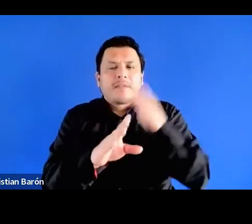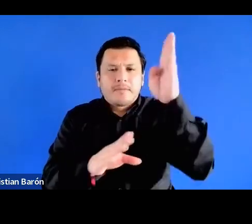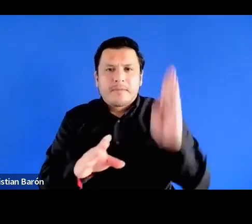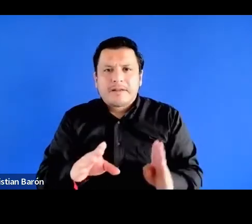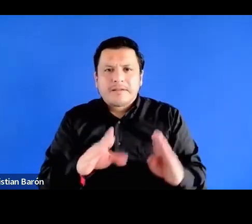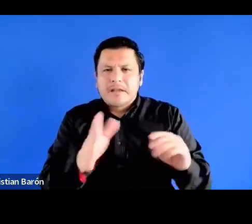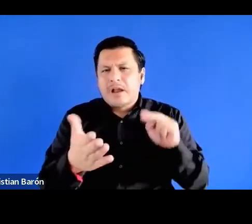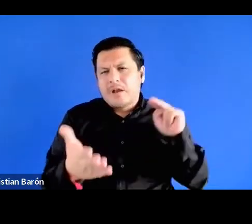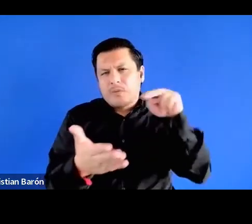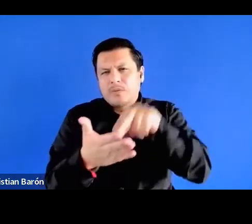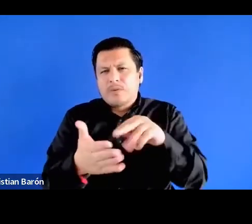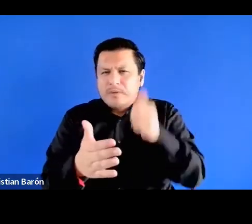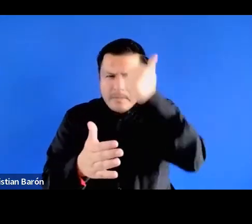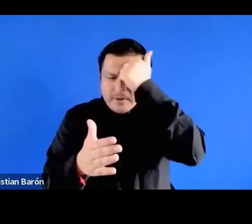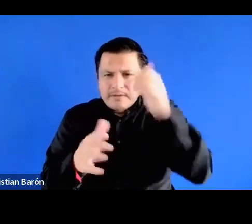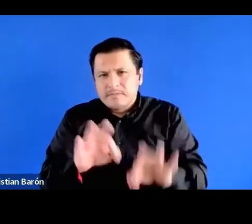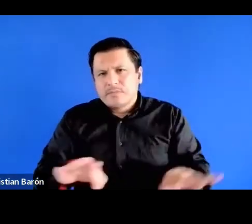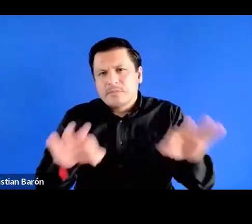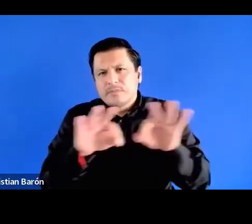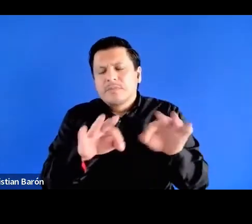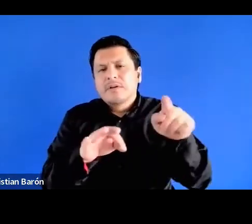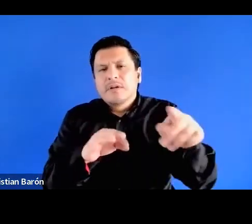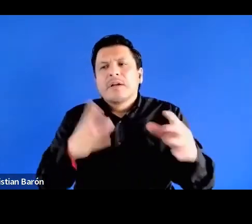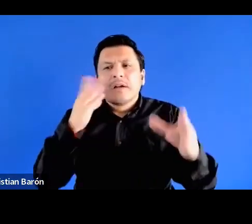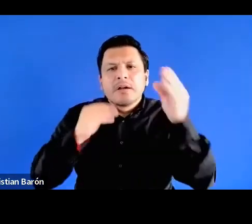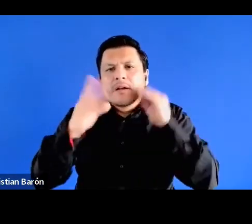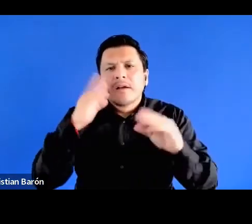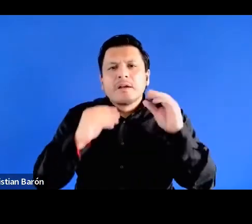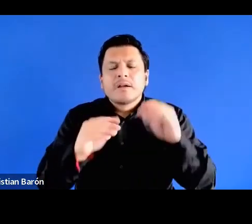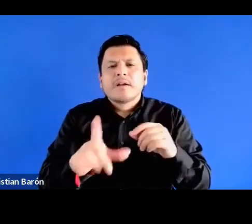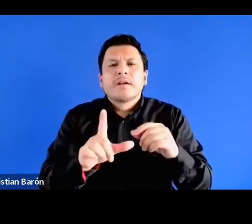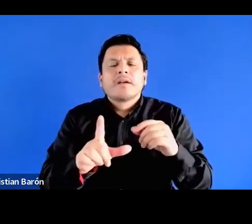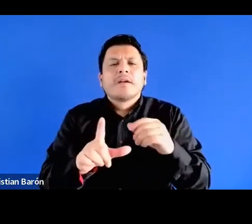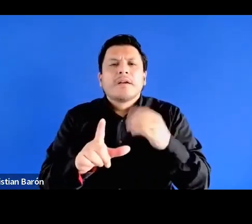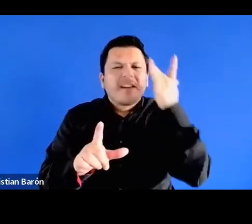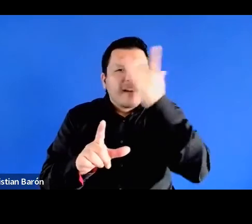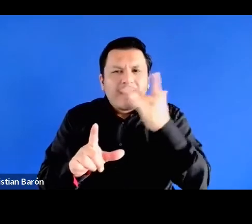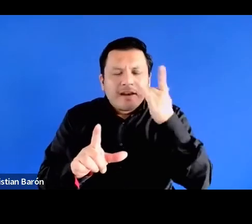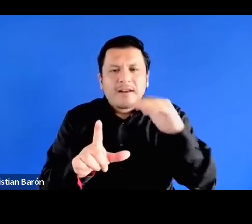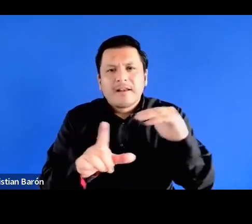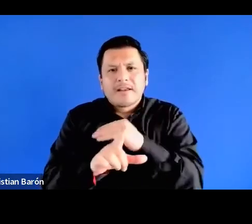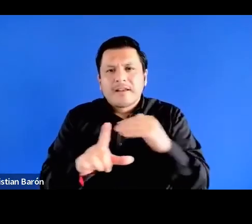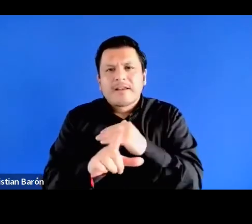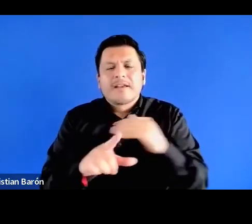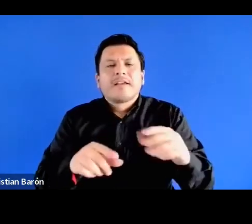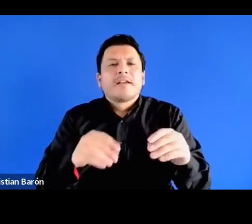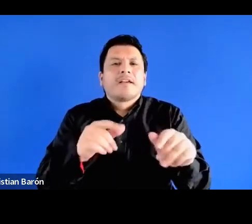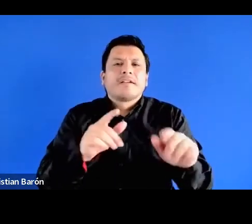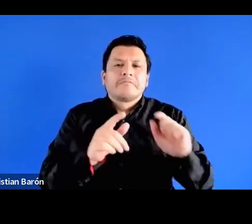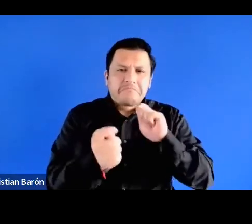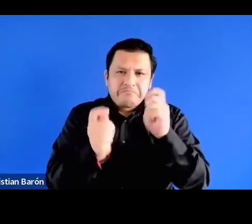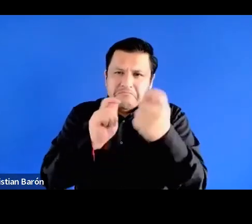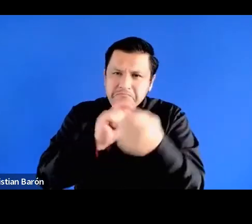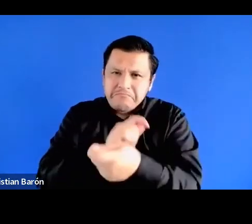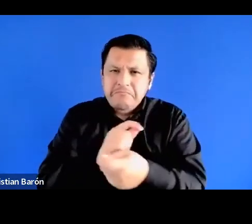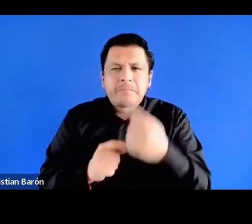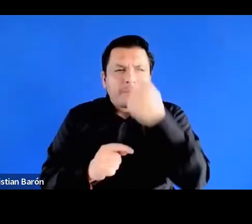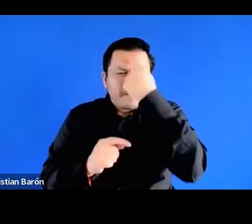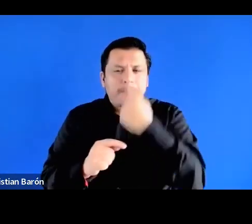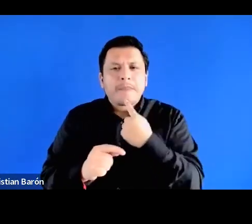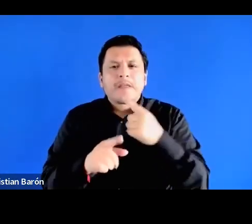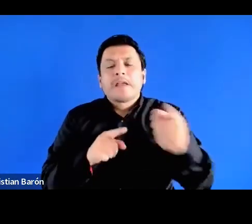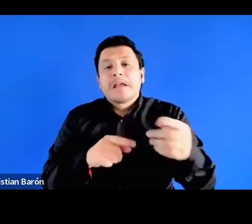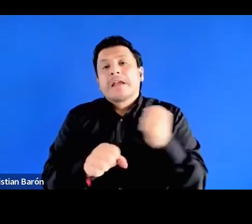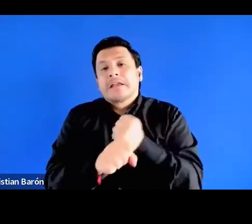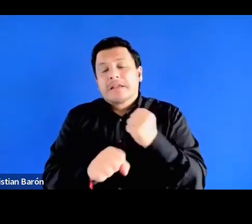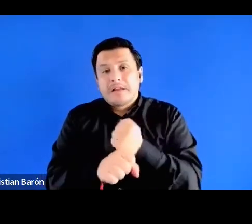autoras a tratar de la clase media negra brasileña trajetórias y perfiles en el trabajo